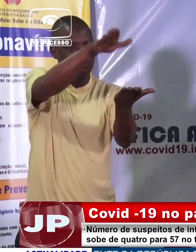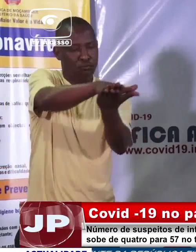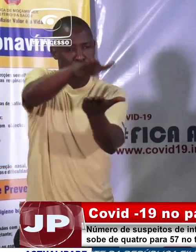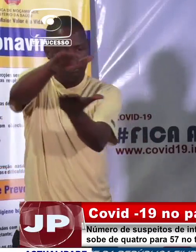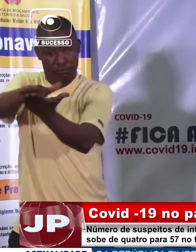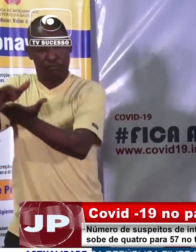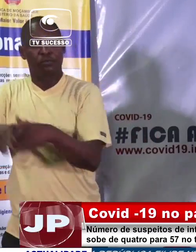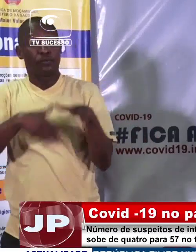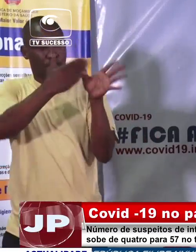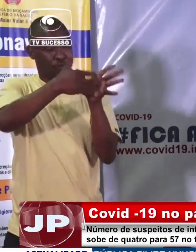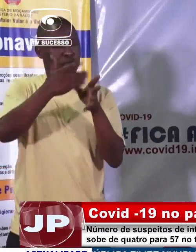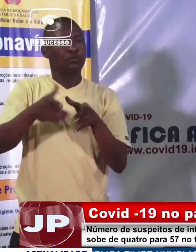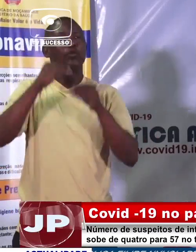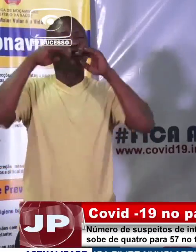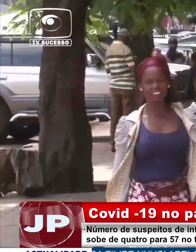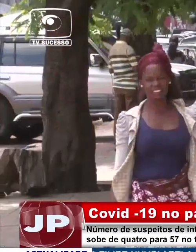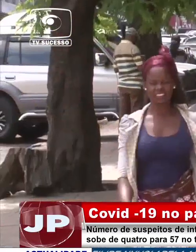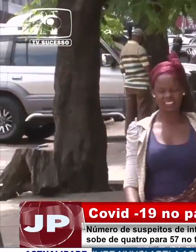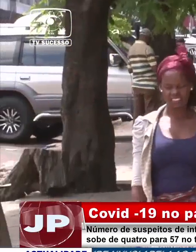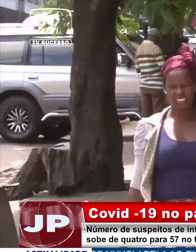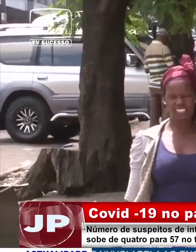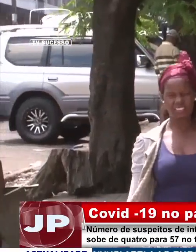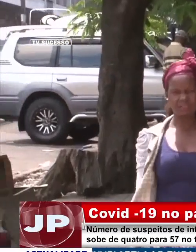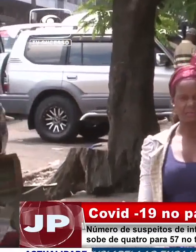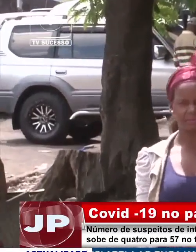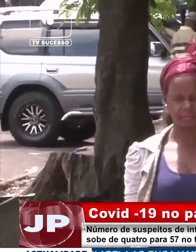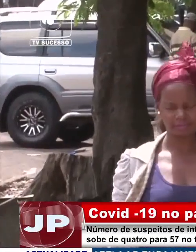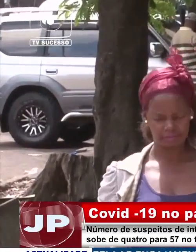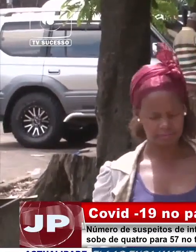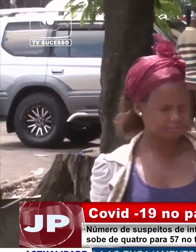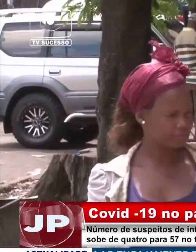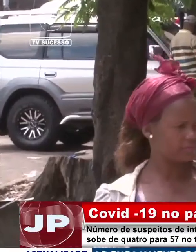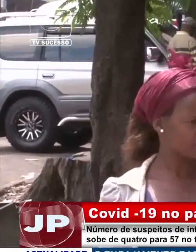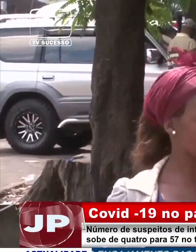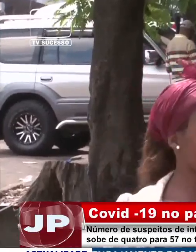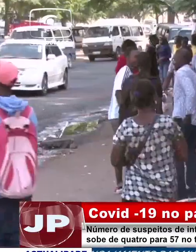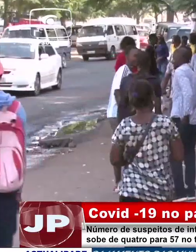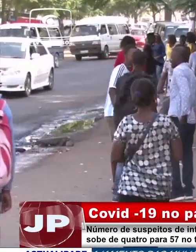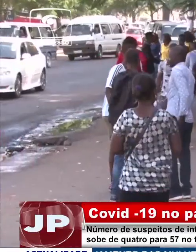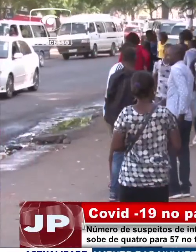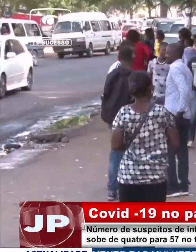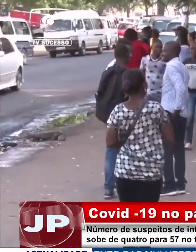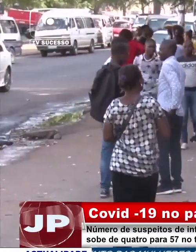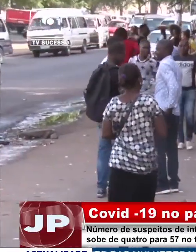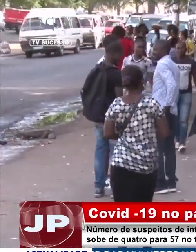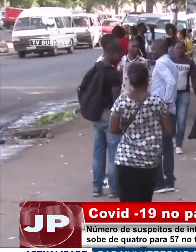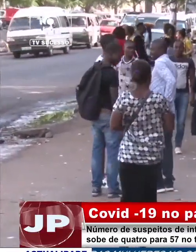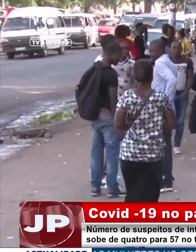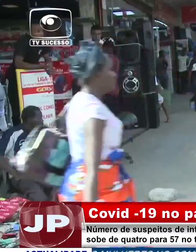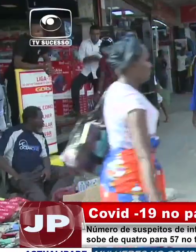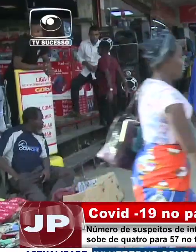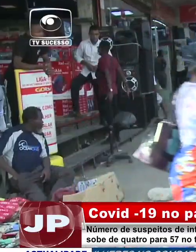diz que mais de 500 jovens estão envolvidos na campanha de divulgação de medidas preventivas